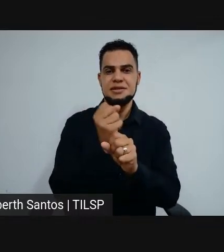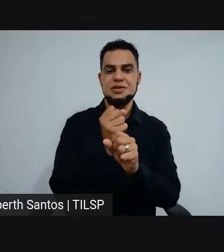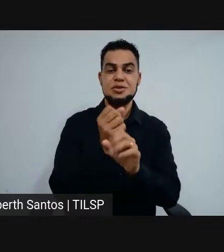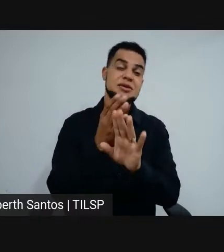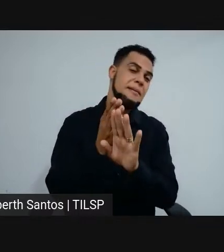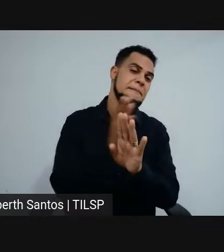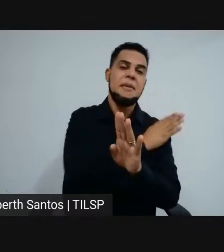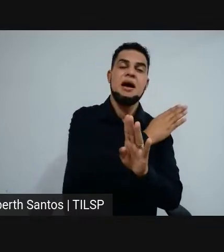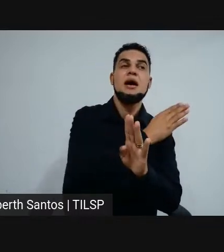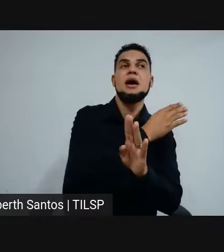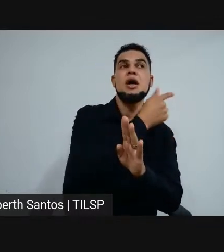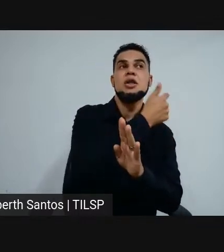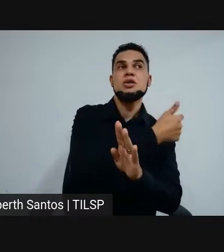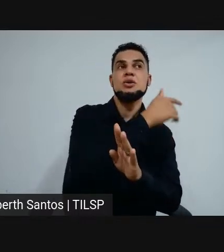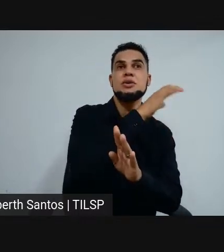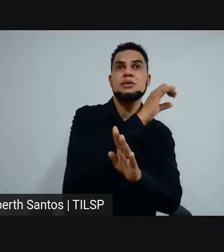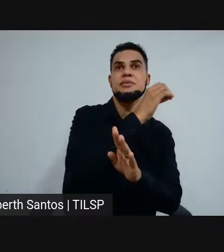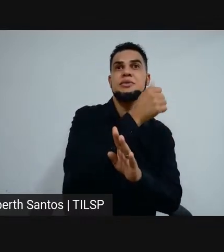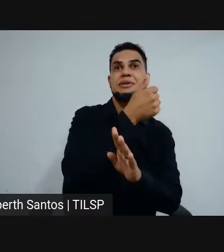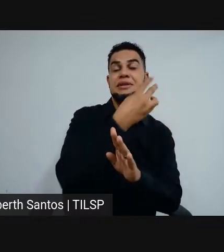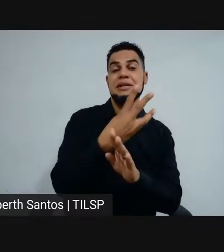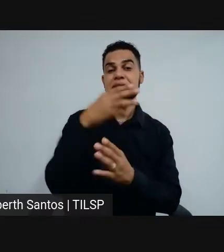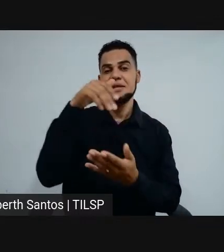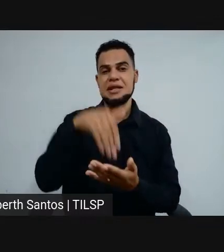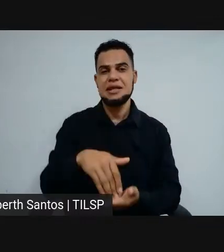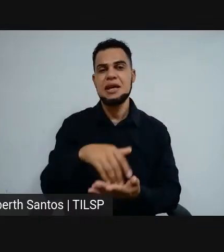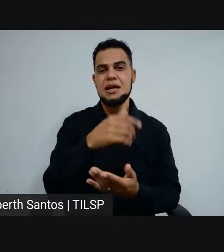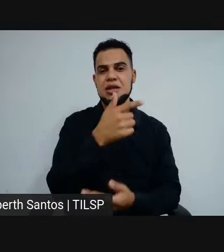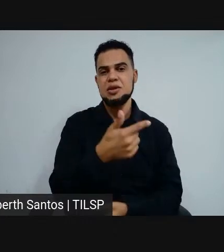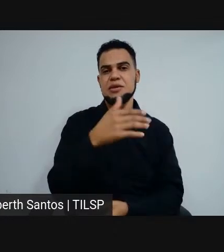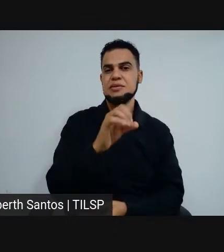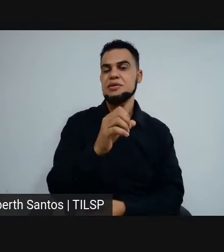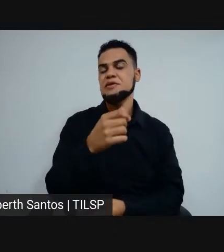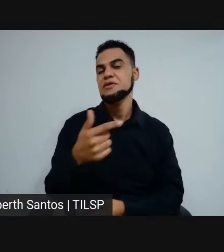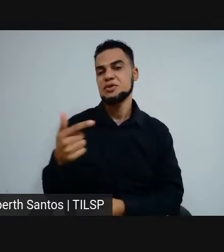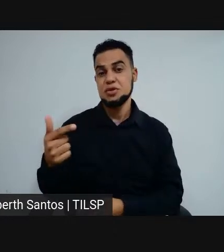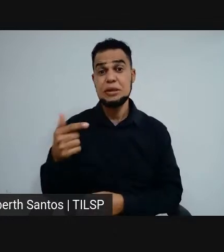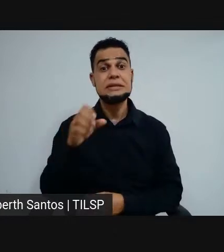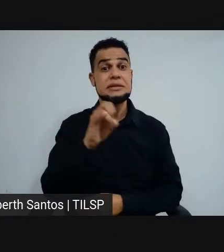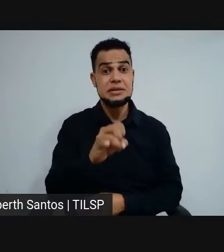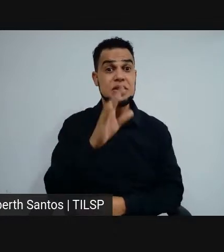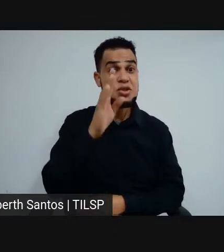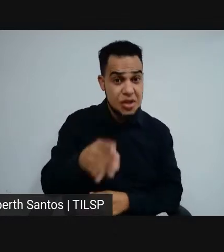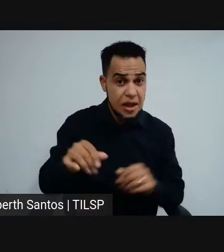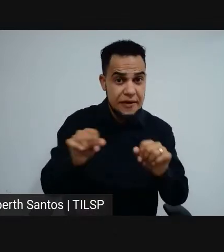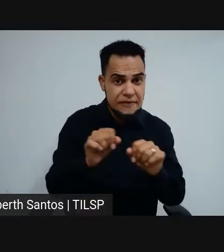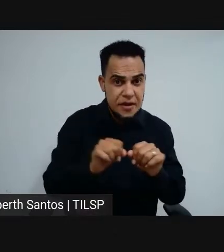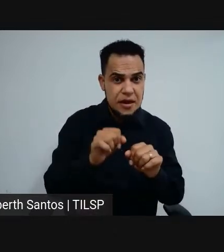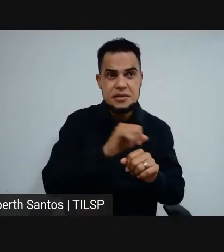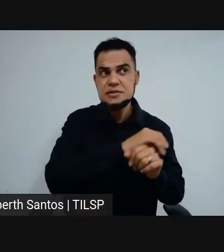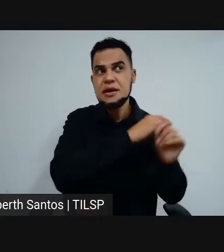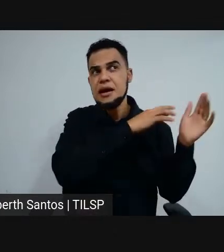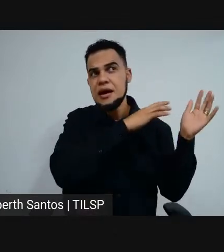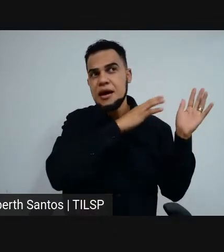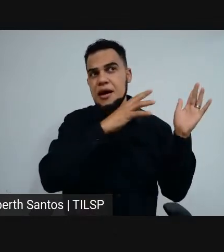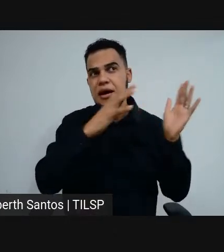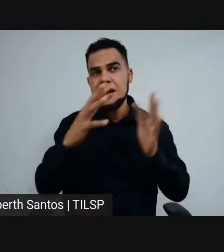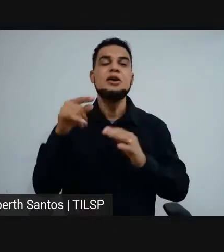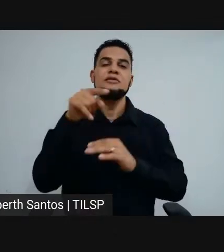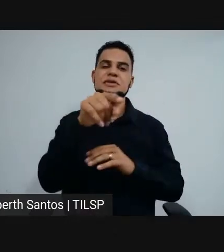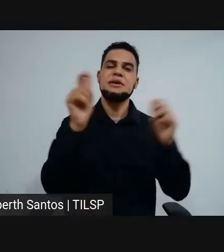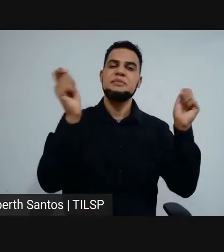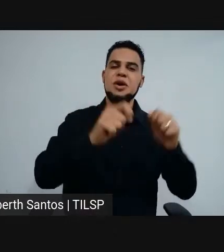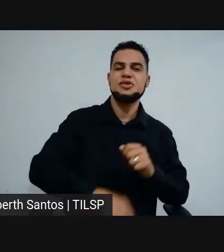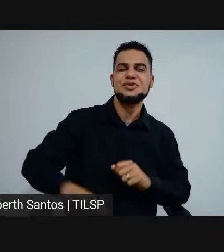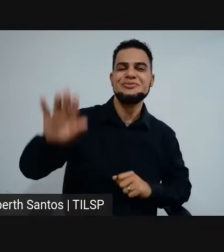2013 até o ano de 2022, se você tiver feito o Enem em um desses anos, você é um candidato aos